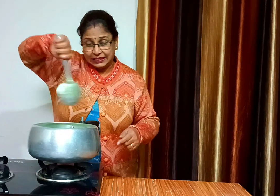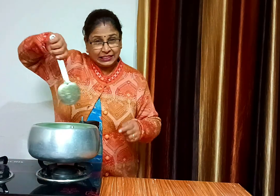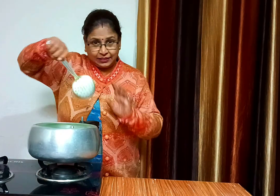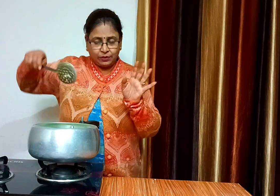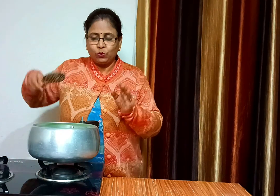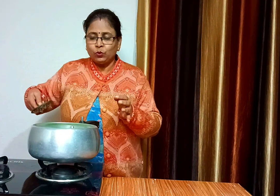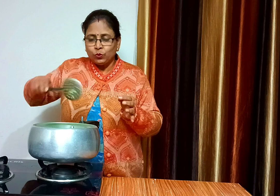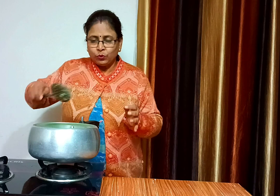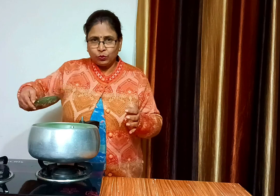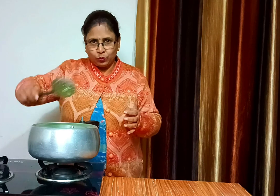इसे थोड़ा मिला लेंगे